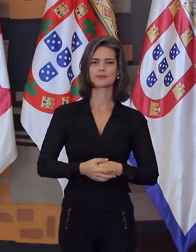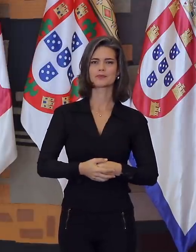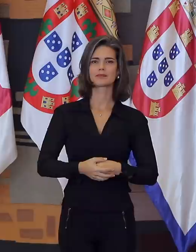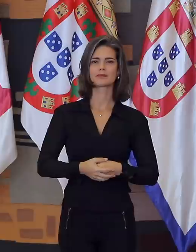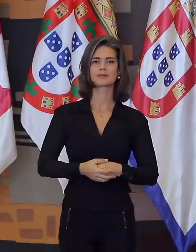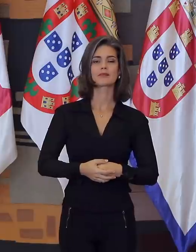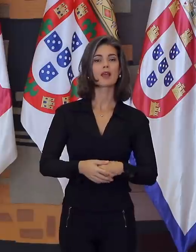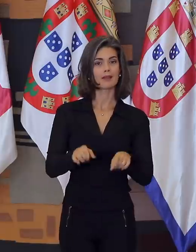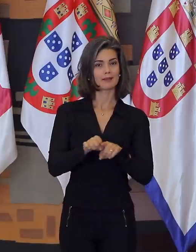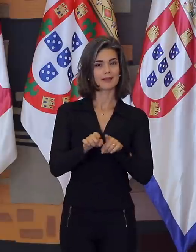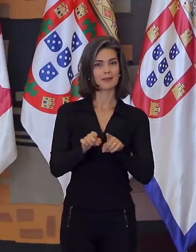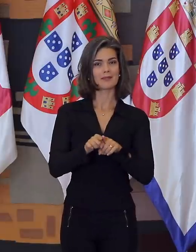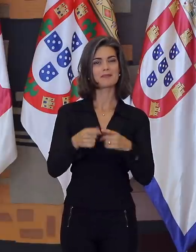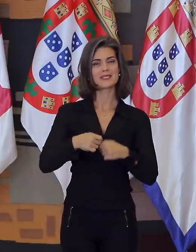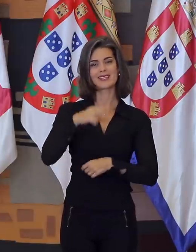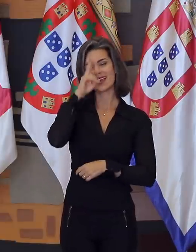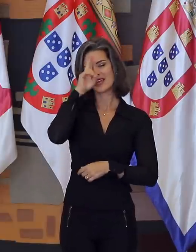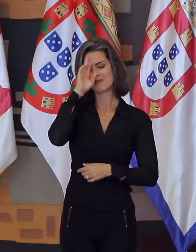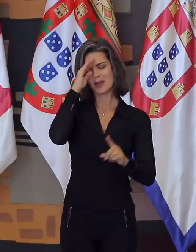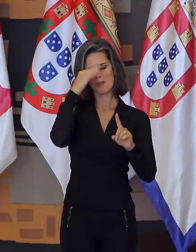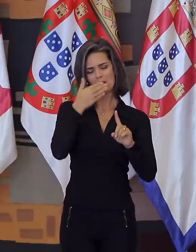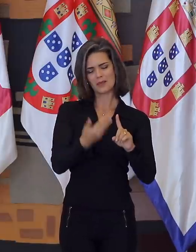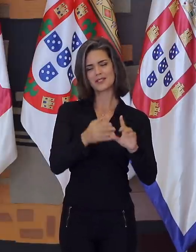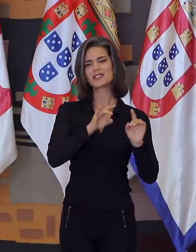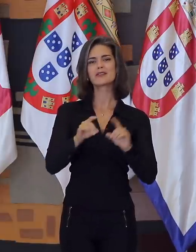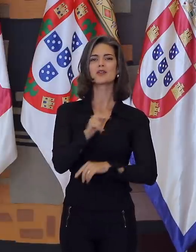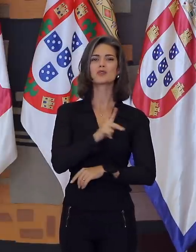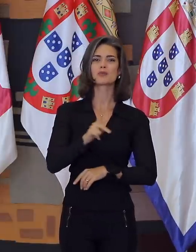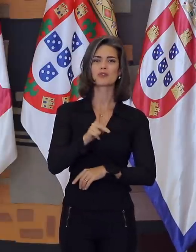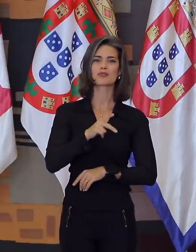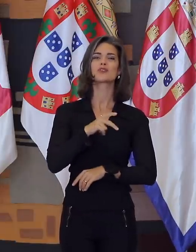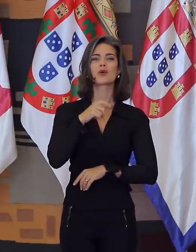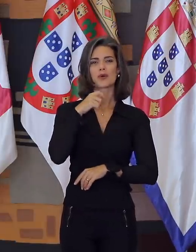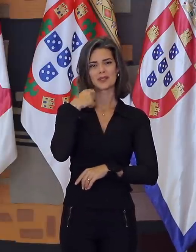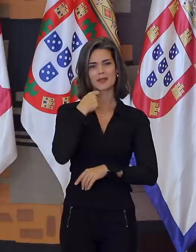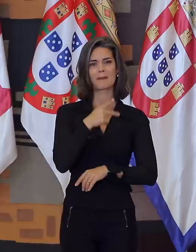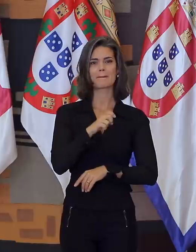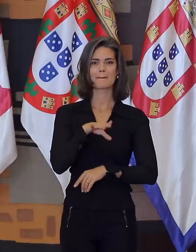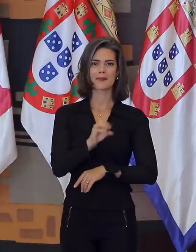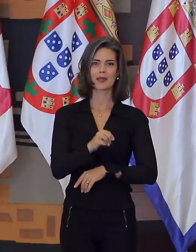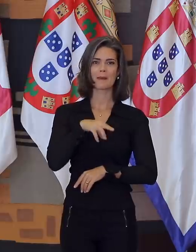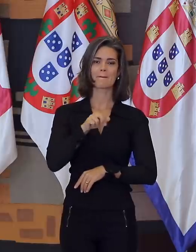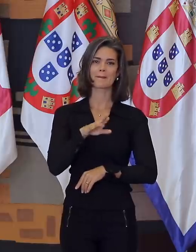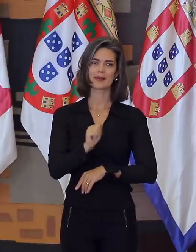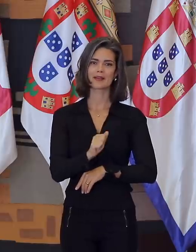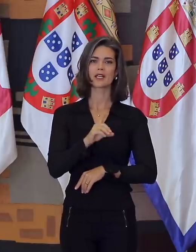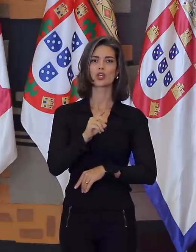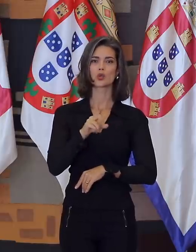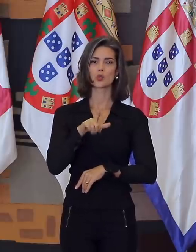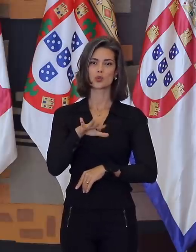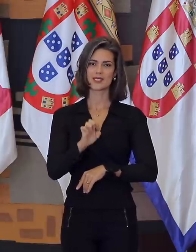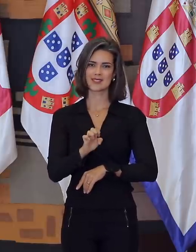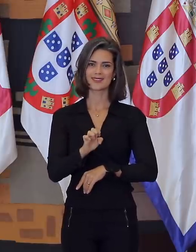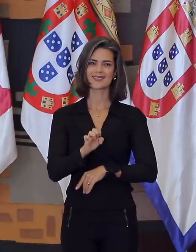Não poderíamos deixar de prestar homenagem especial aos nossos professores de espanhol, Pedro Delgado, Maria Mar e Dulce,